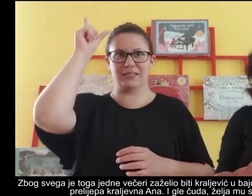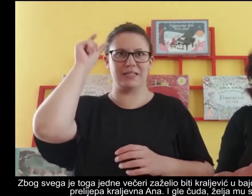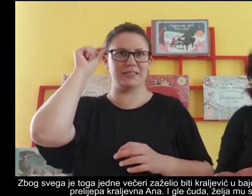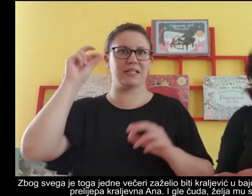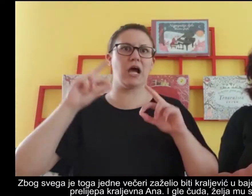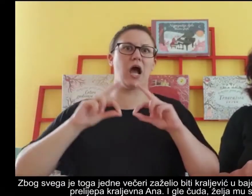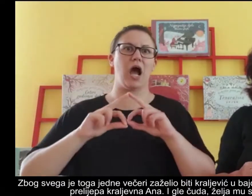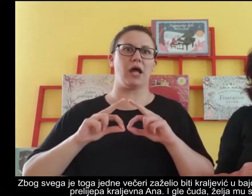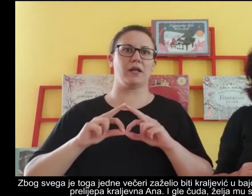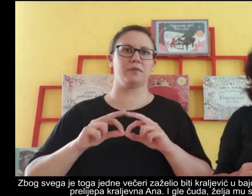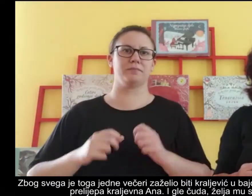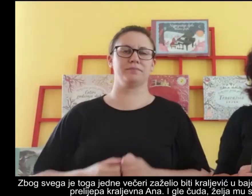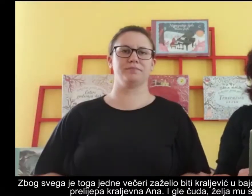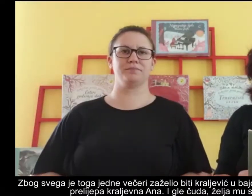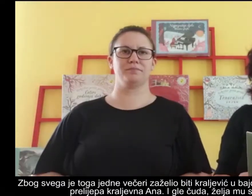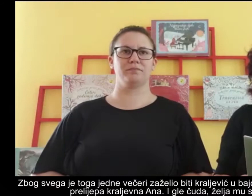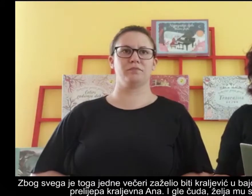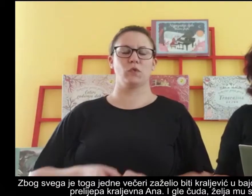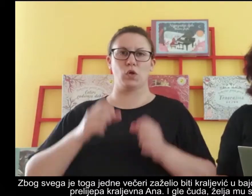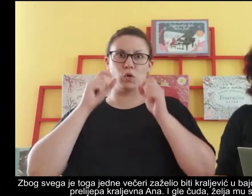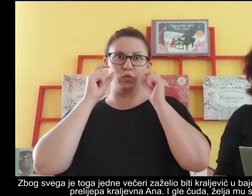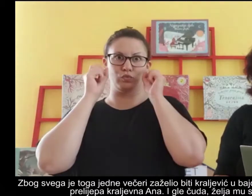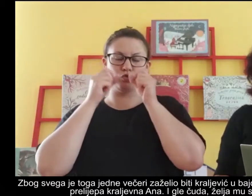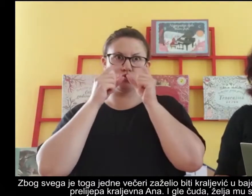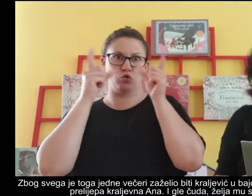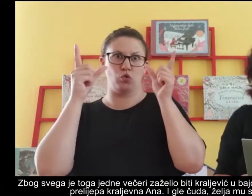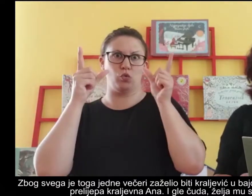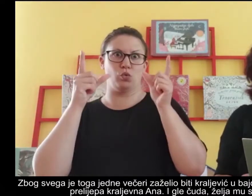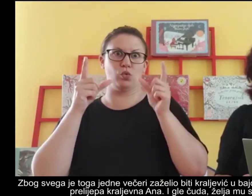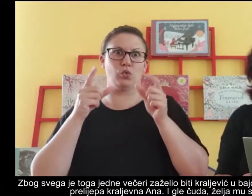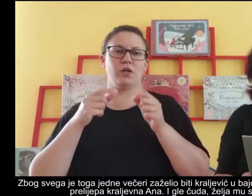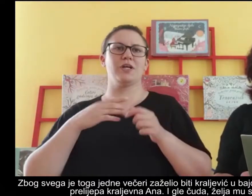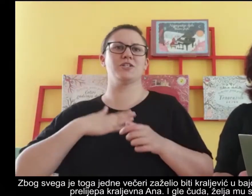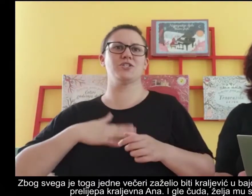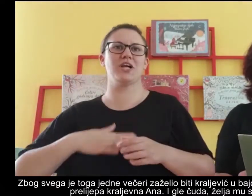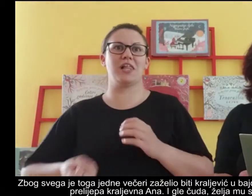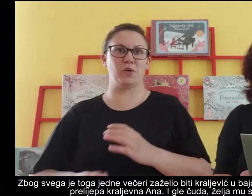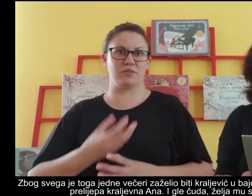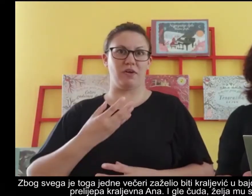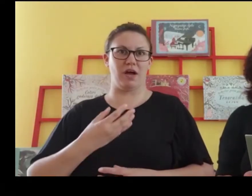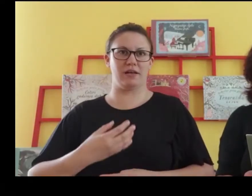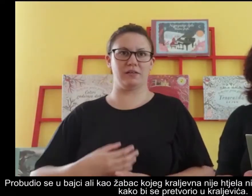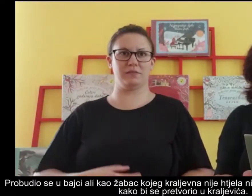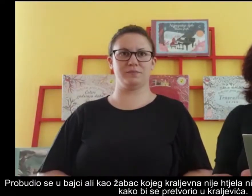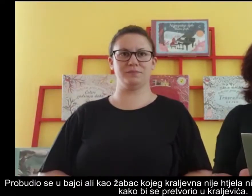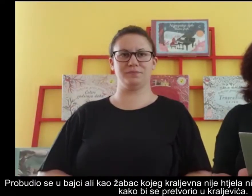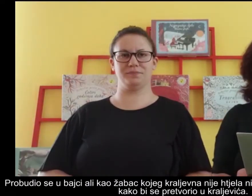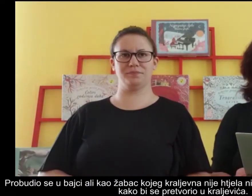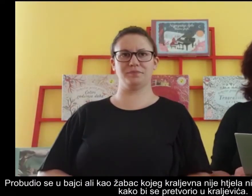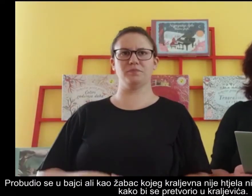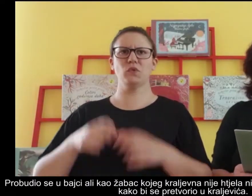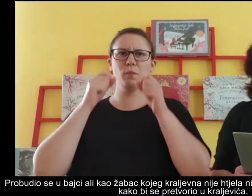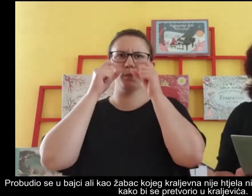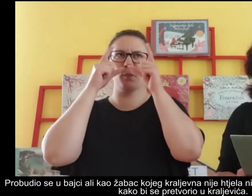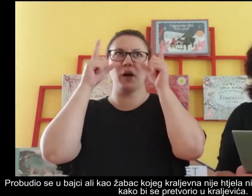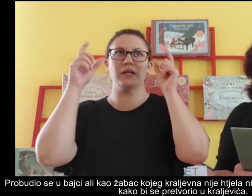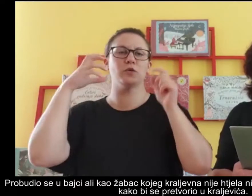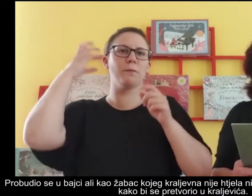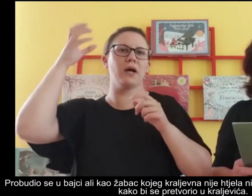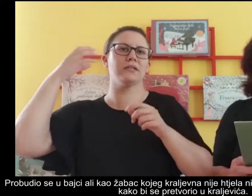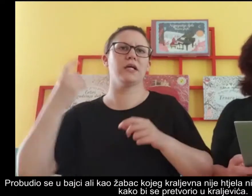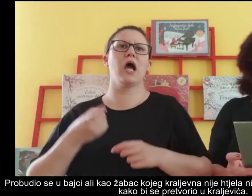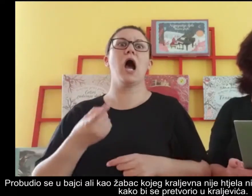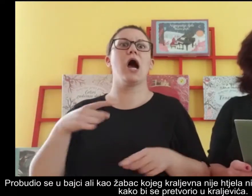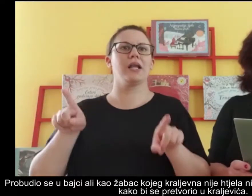Ana. I gle čuda, želja mu se ostvarila. Probudio se u